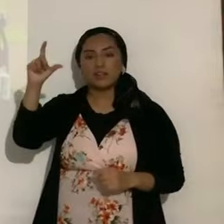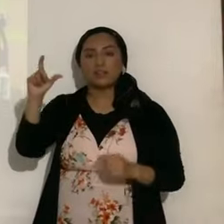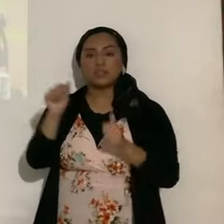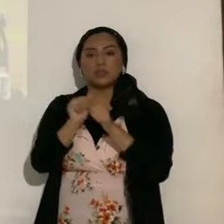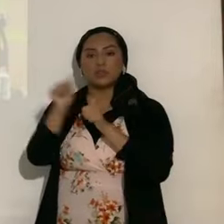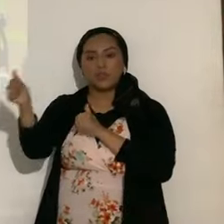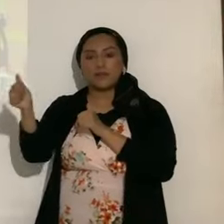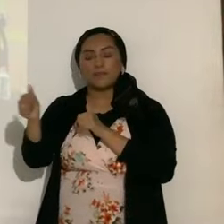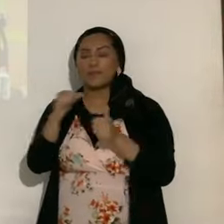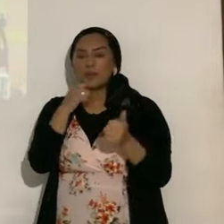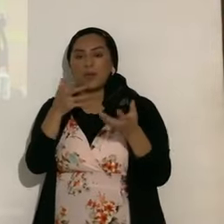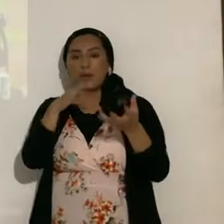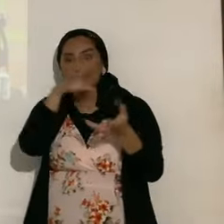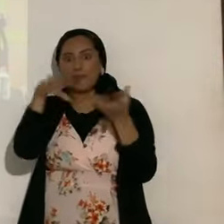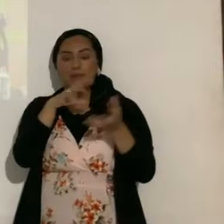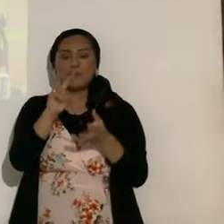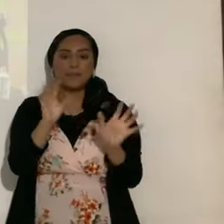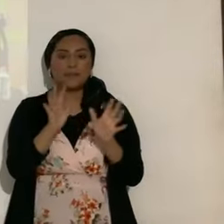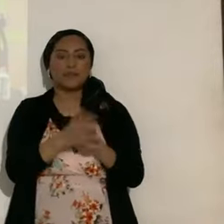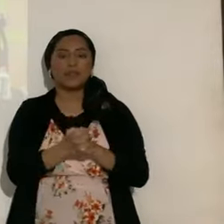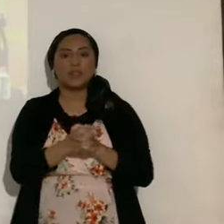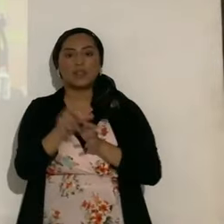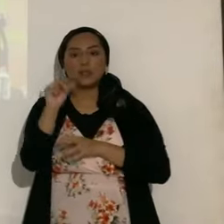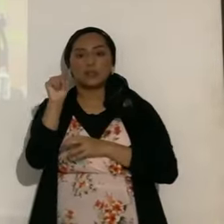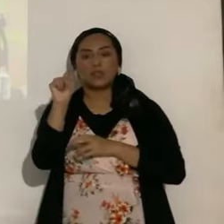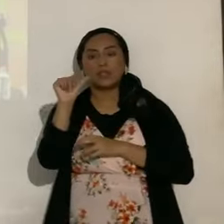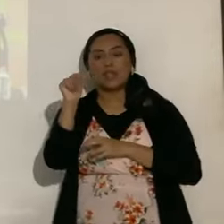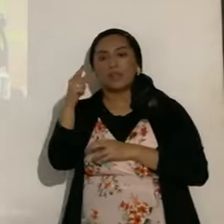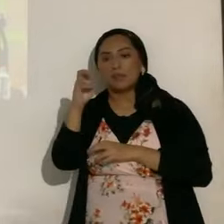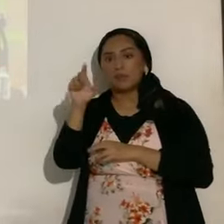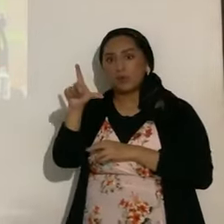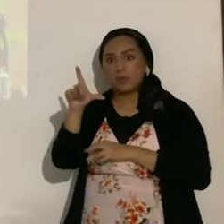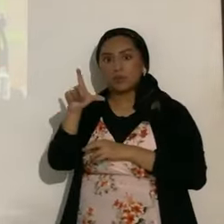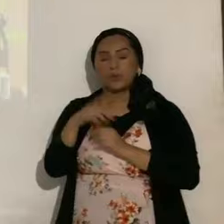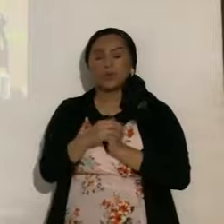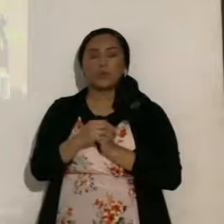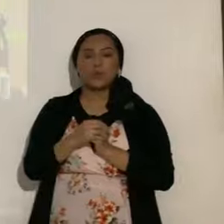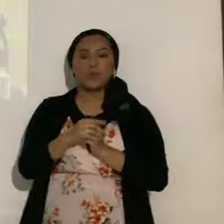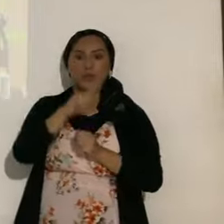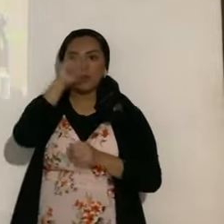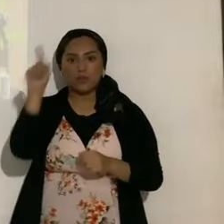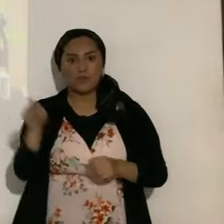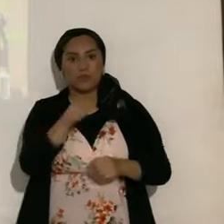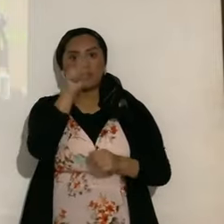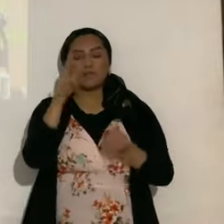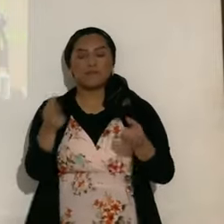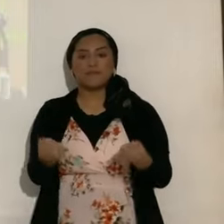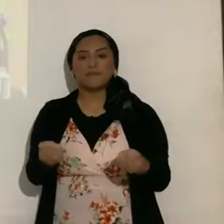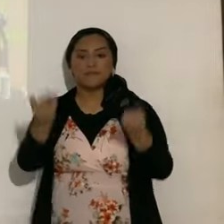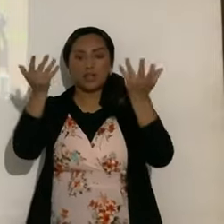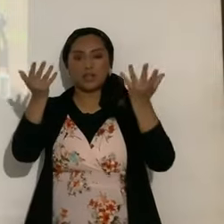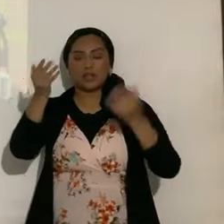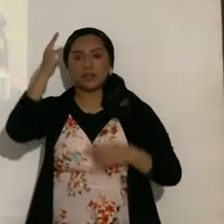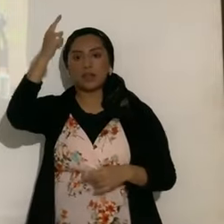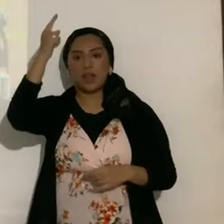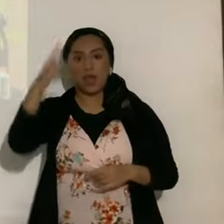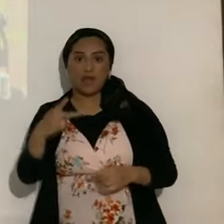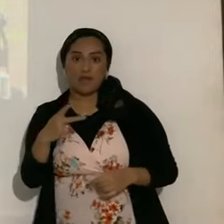bueno, no los quiero confundir, 20 de abril, anillo de fuego, parcial, los